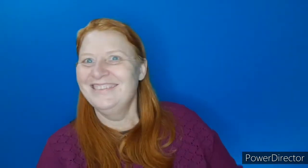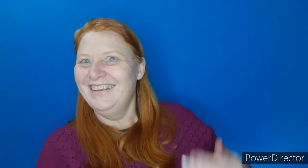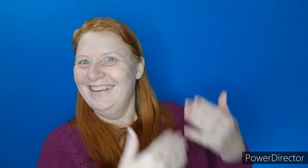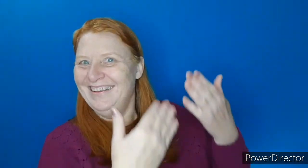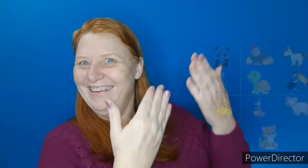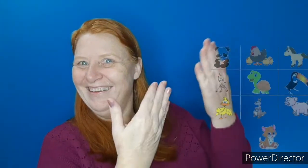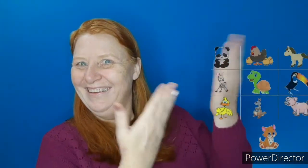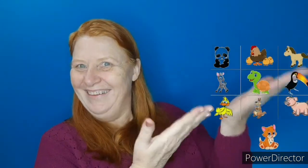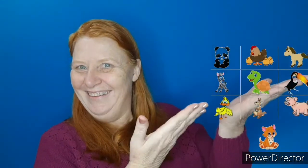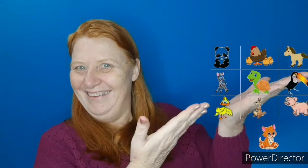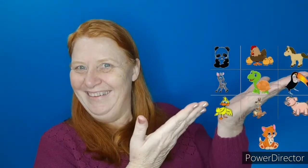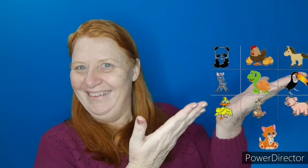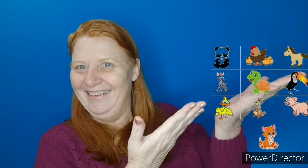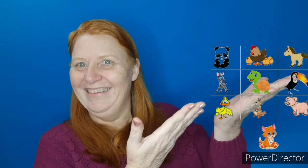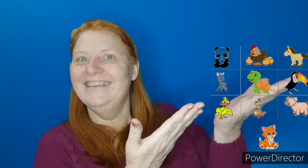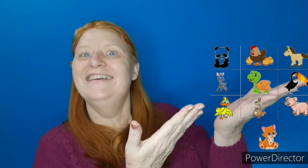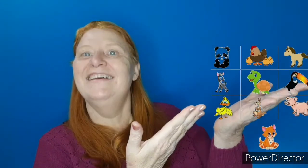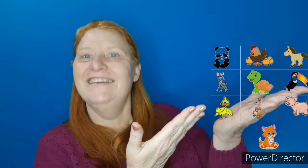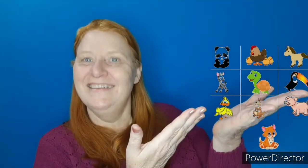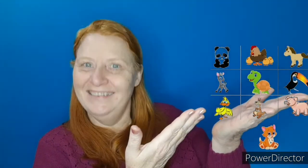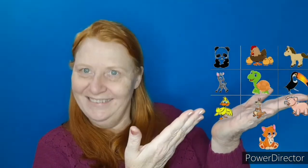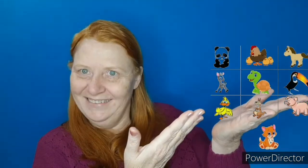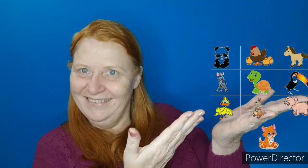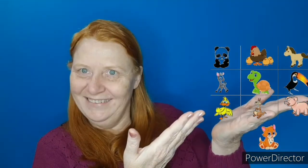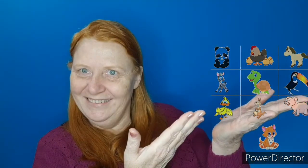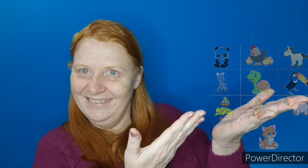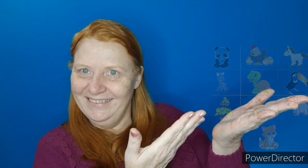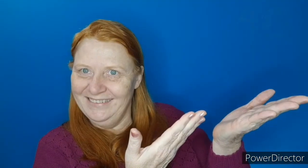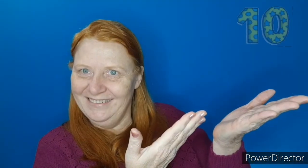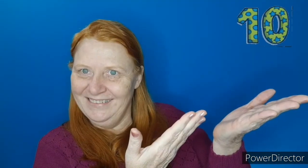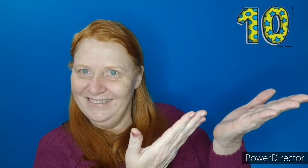E agora o 10. São 10 animais.